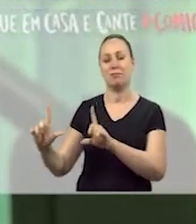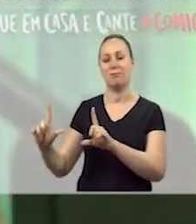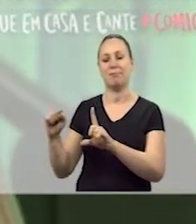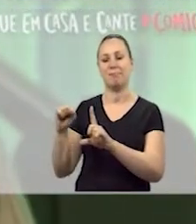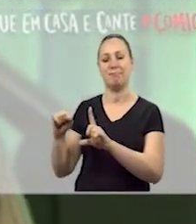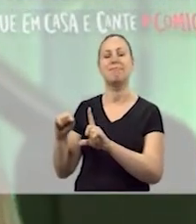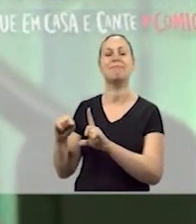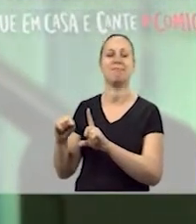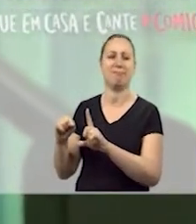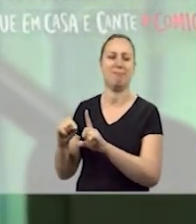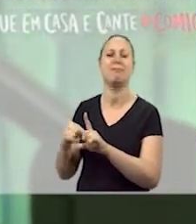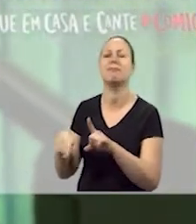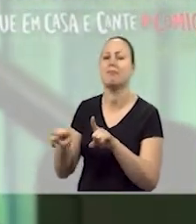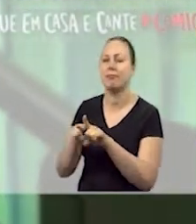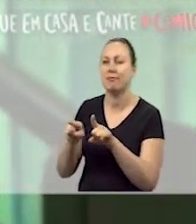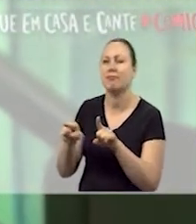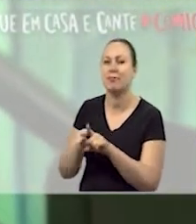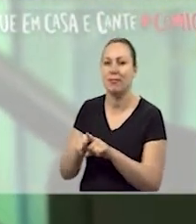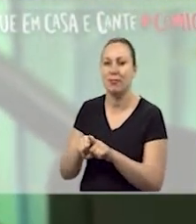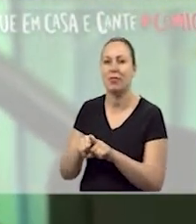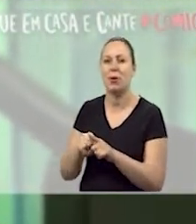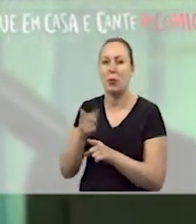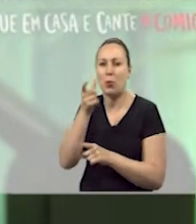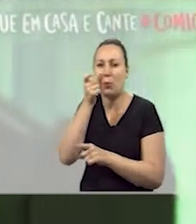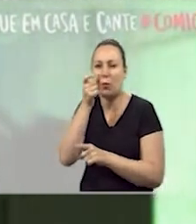janelinha ali no canto da tela também tem dado o que falar, viu?